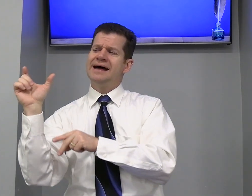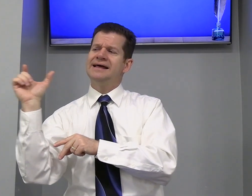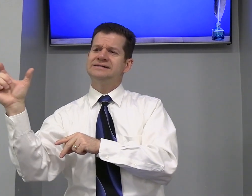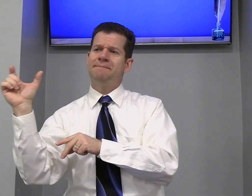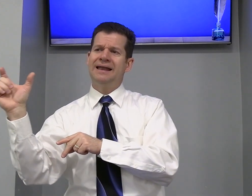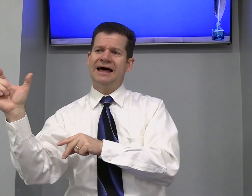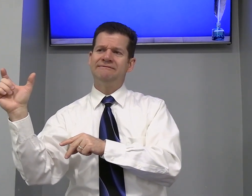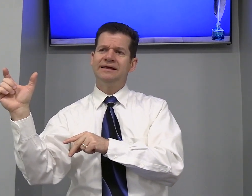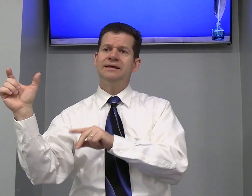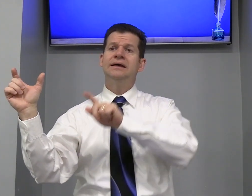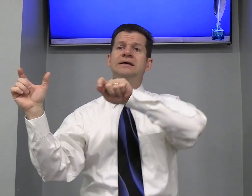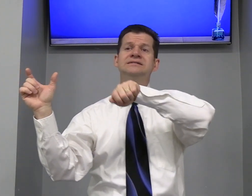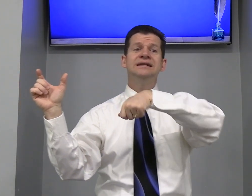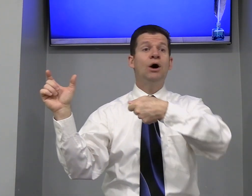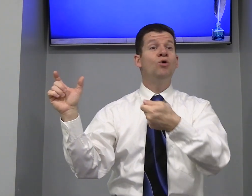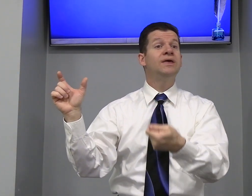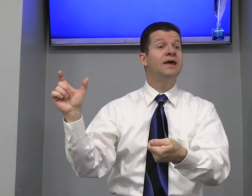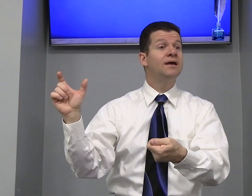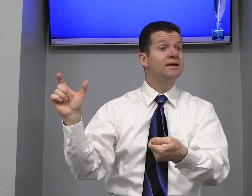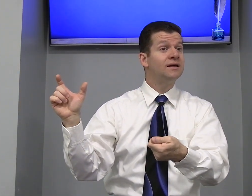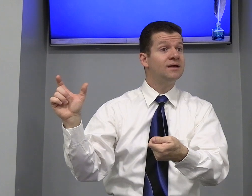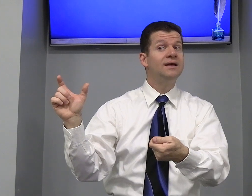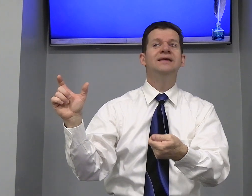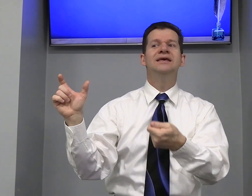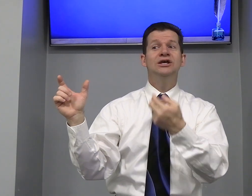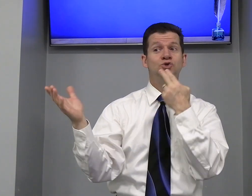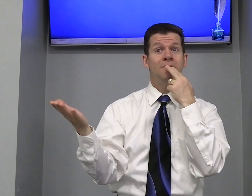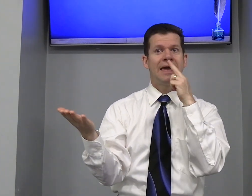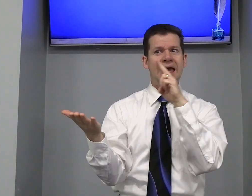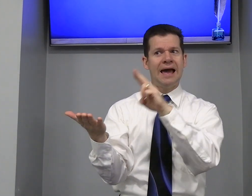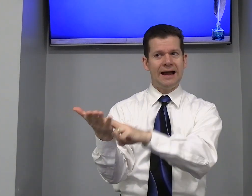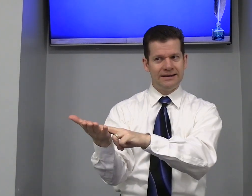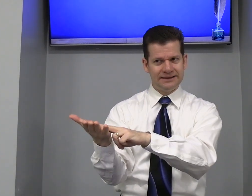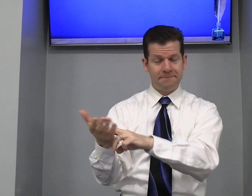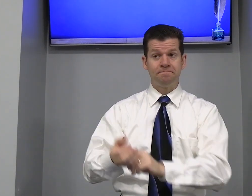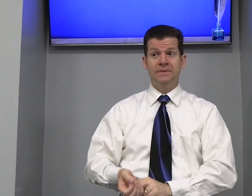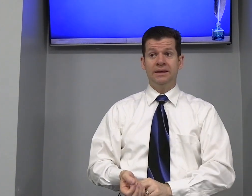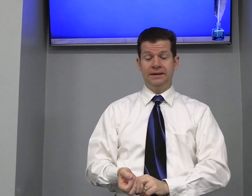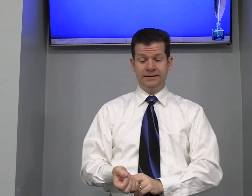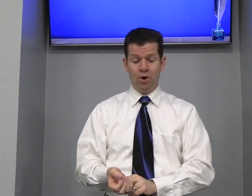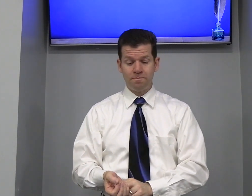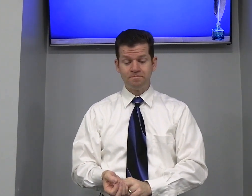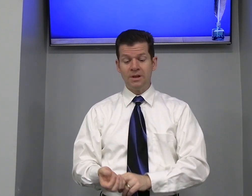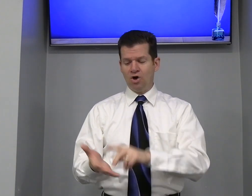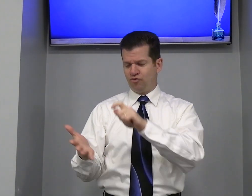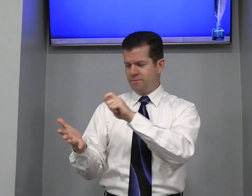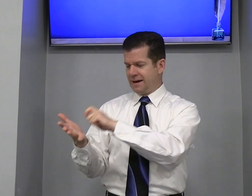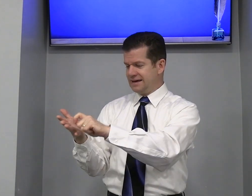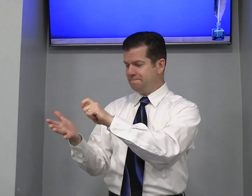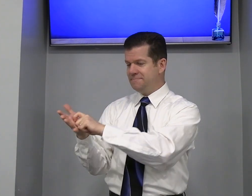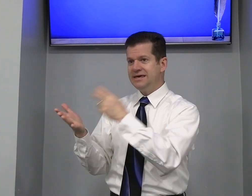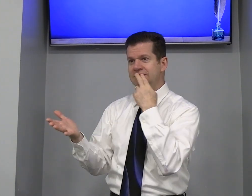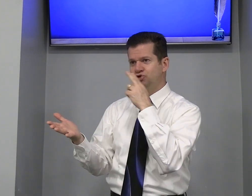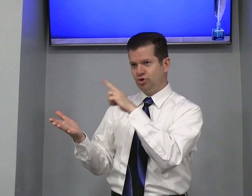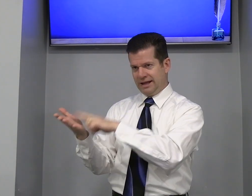dessa palavra aí? Sinal o quê? Isso, carta Então, foi uma epístola